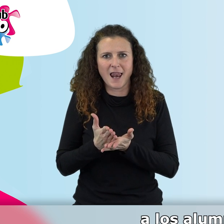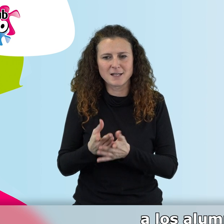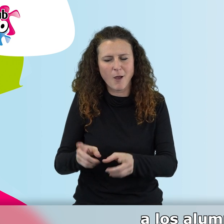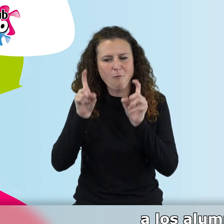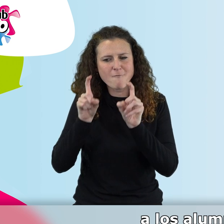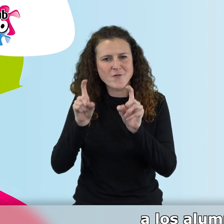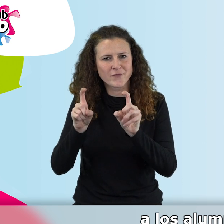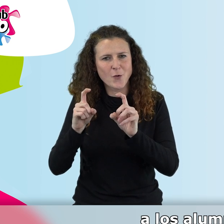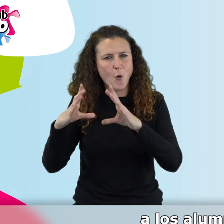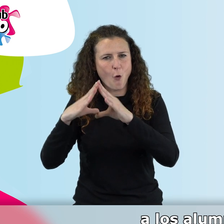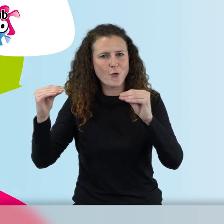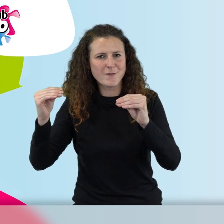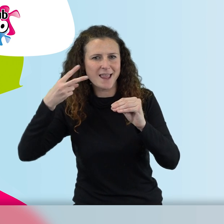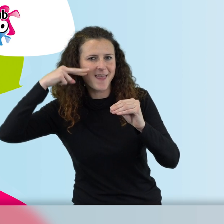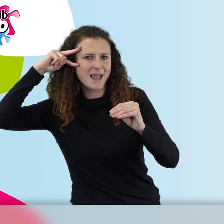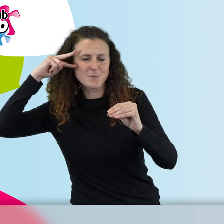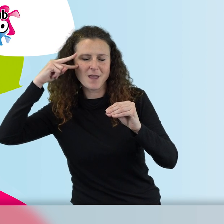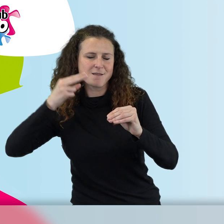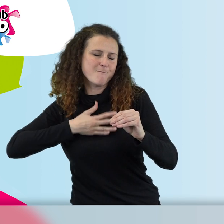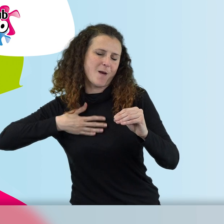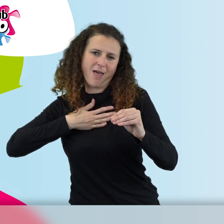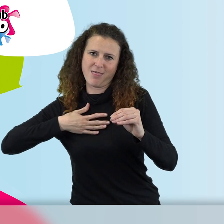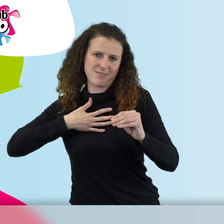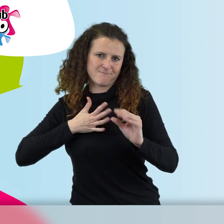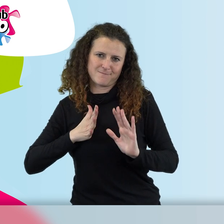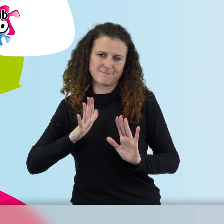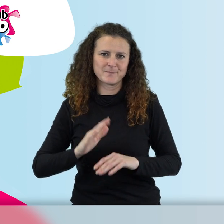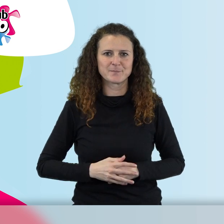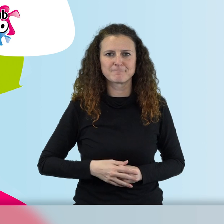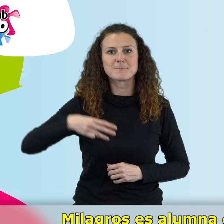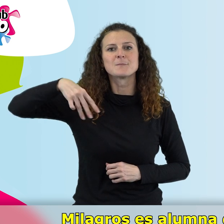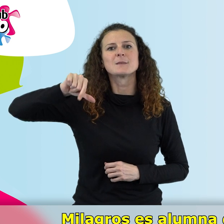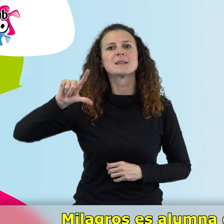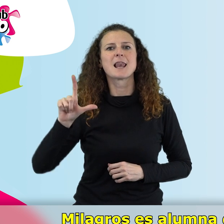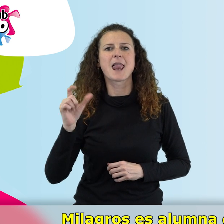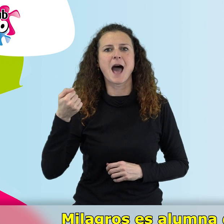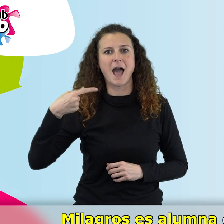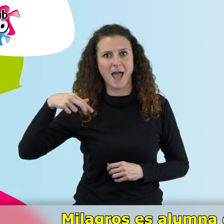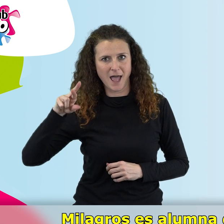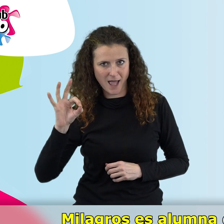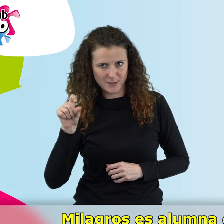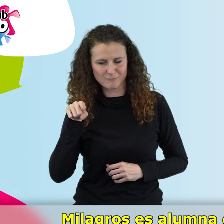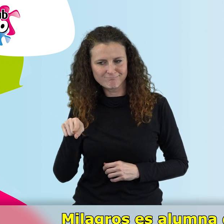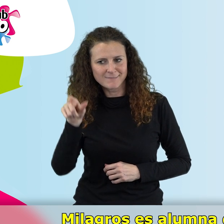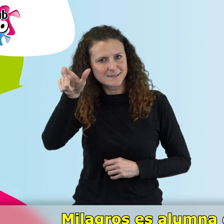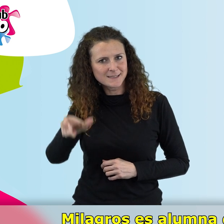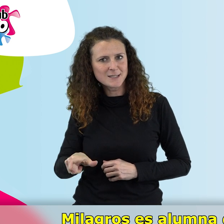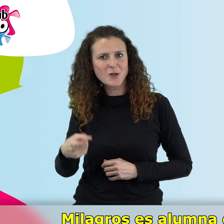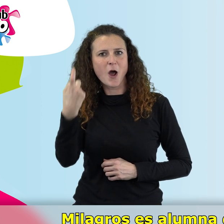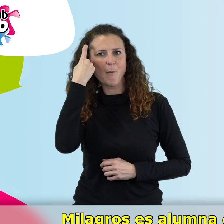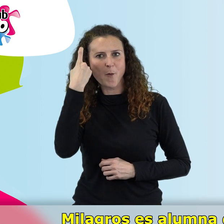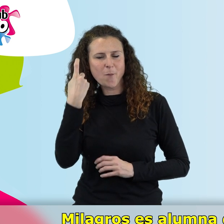alumnos de la Universidad de la Experiencia. Estupendo. Milagros. Milagros es alumna del programa